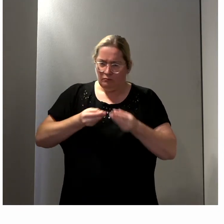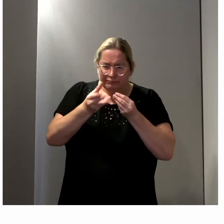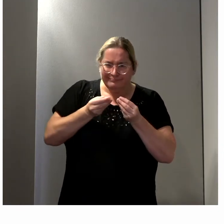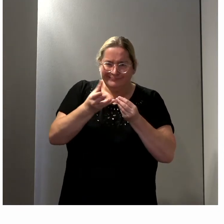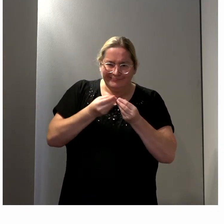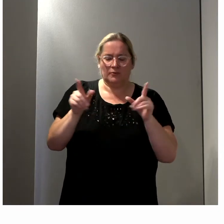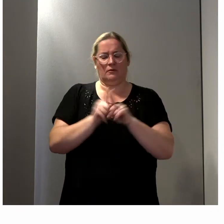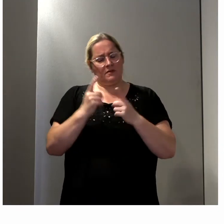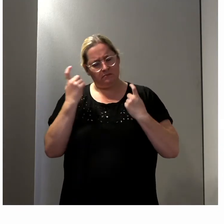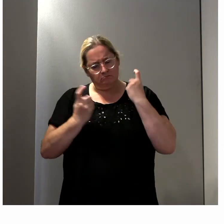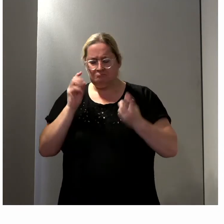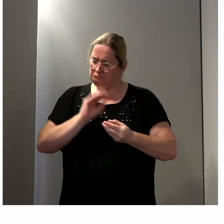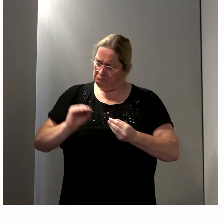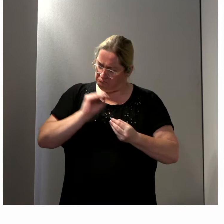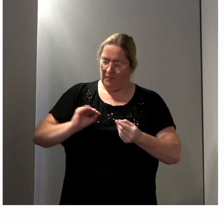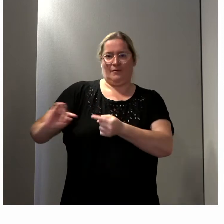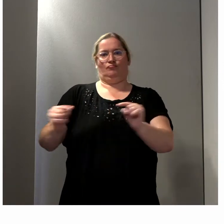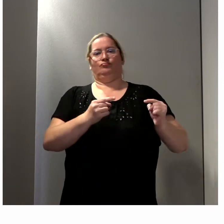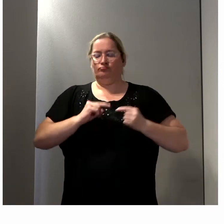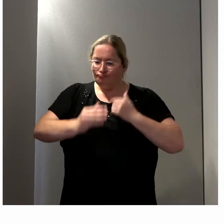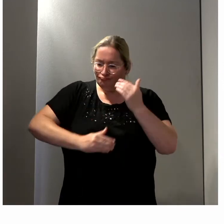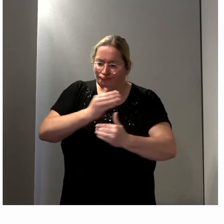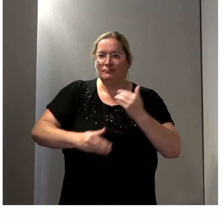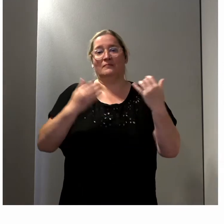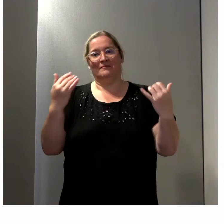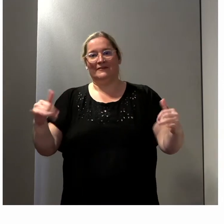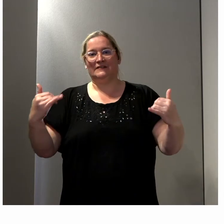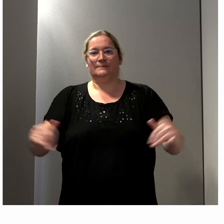les questions qu'elle suscite, et les débats ensuite à poursuivre.